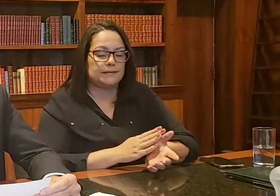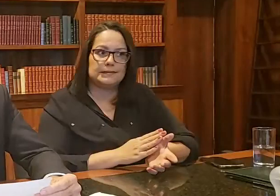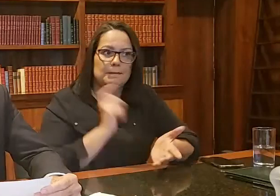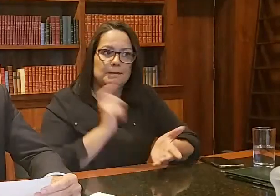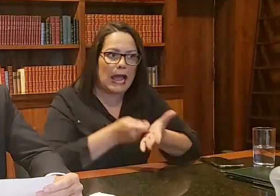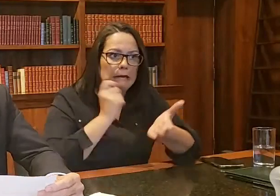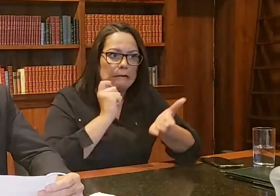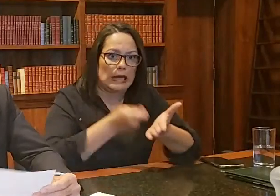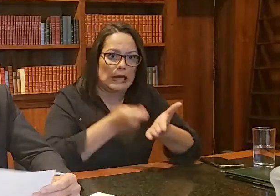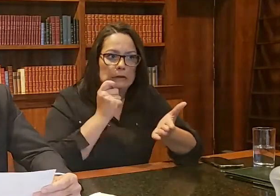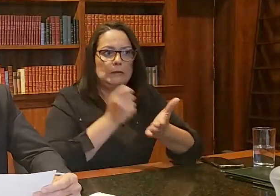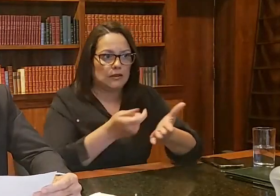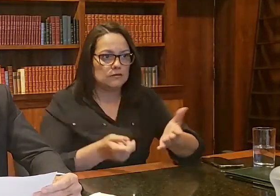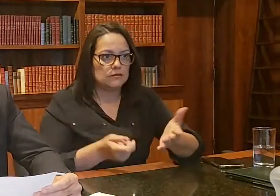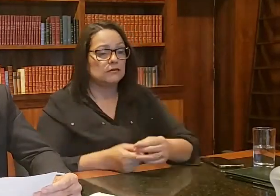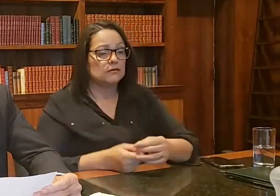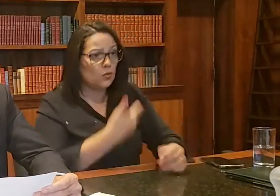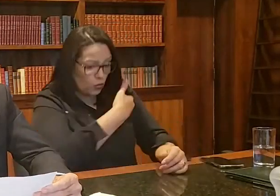continua trabalhando.